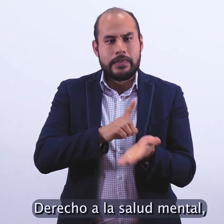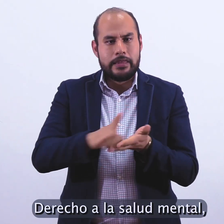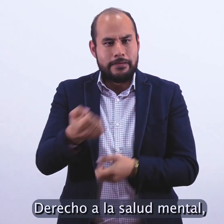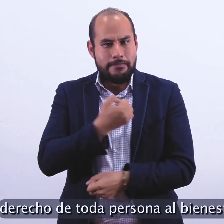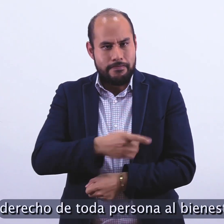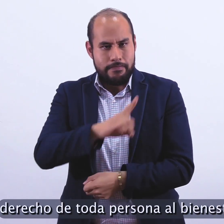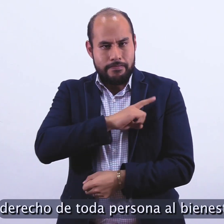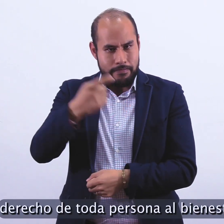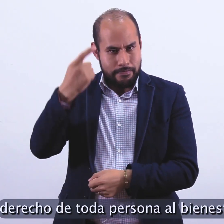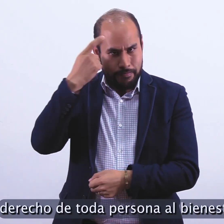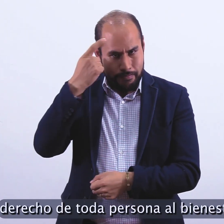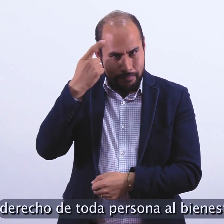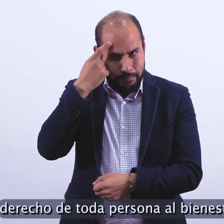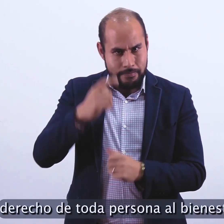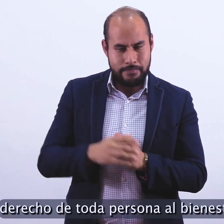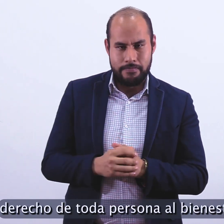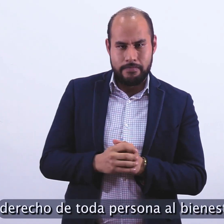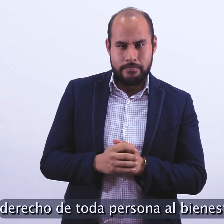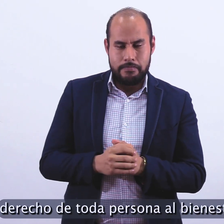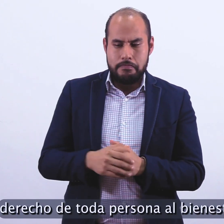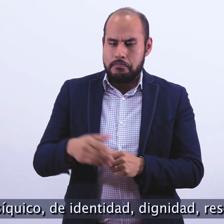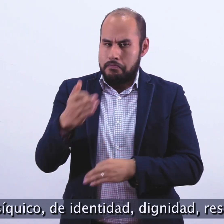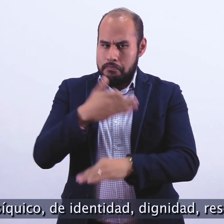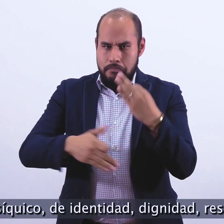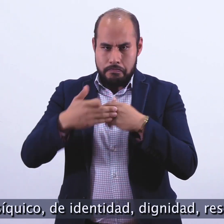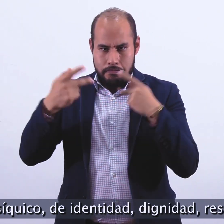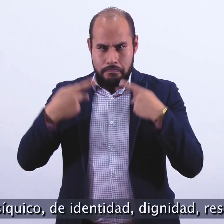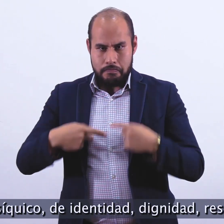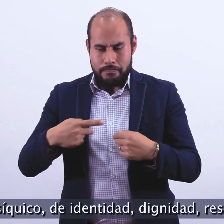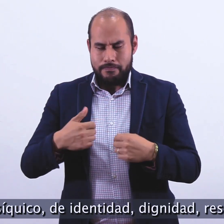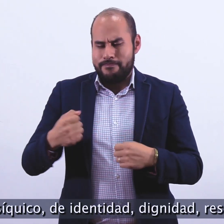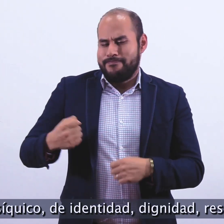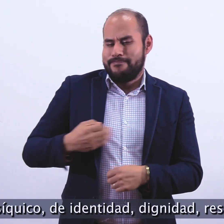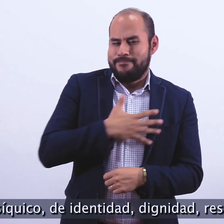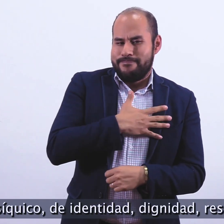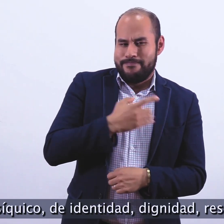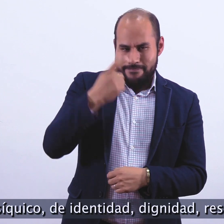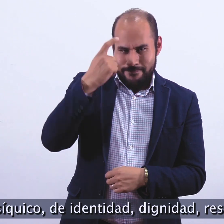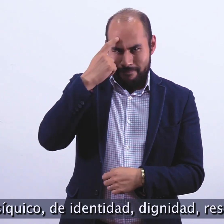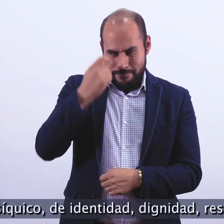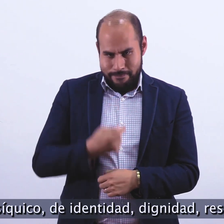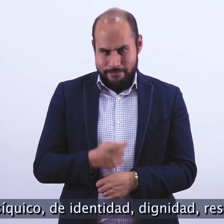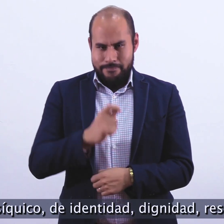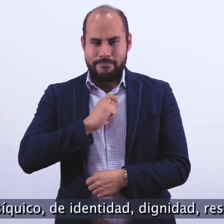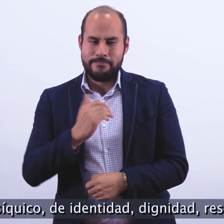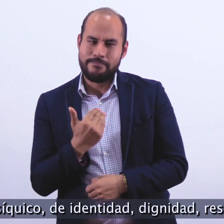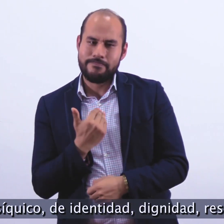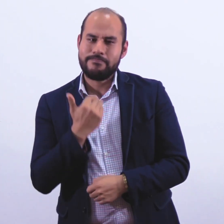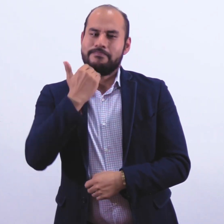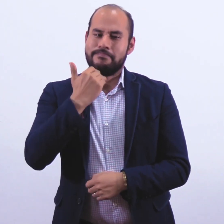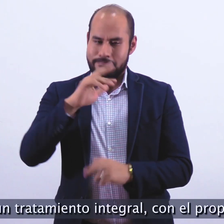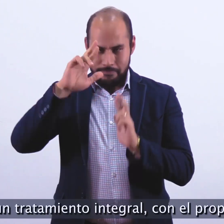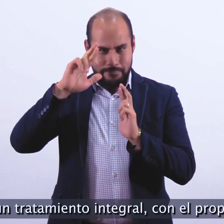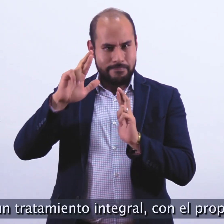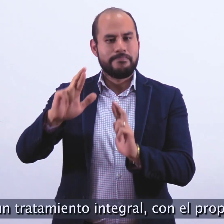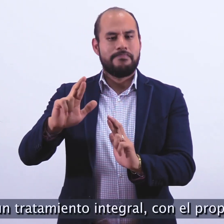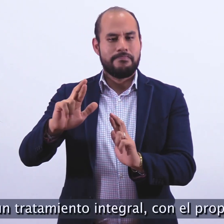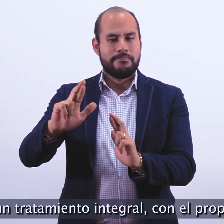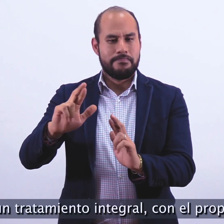Derecho de toda persona al bienestar psíquico de identidad, dignidad, respeto y un tratamiento integral